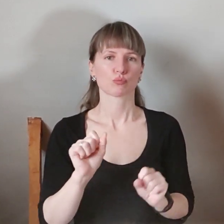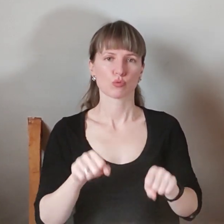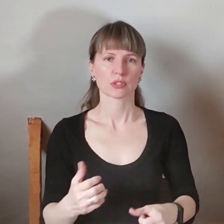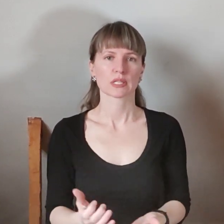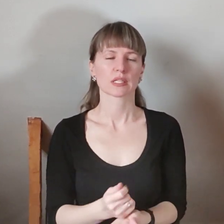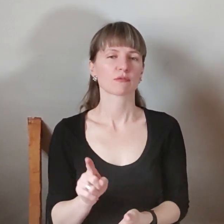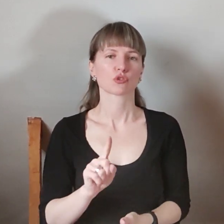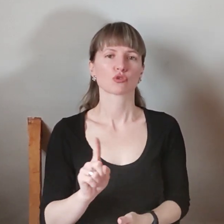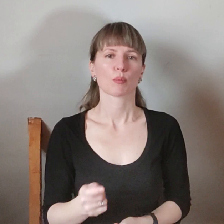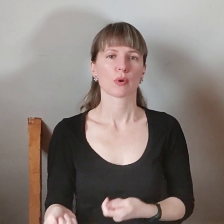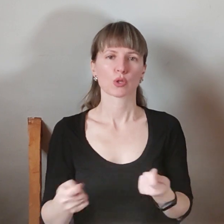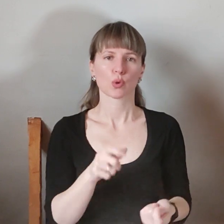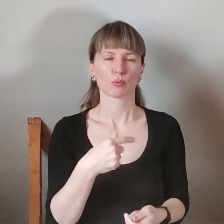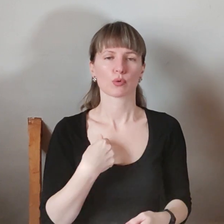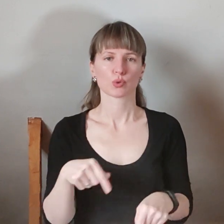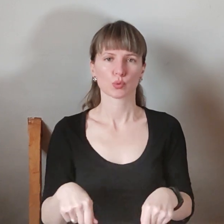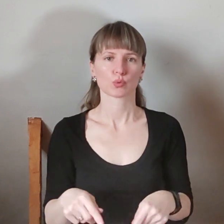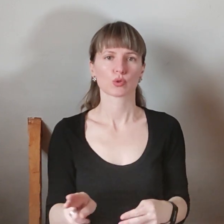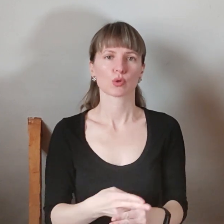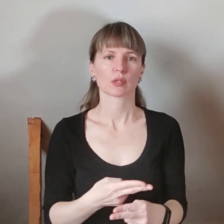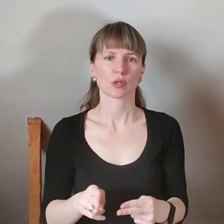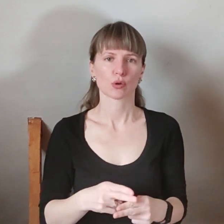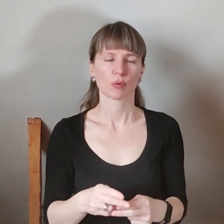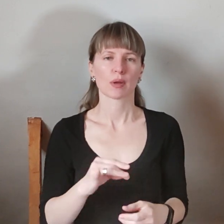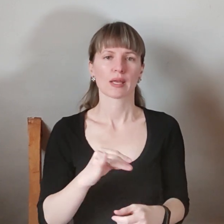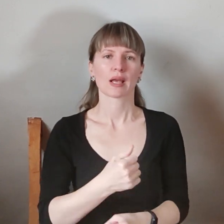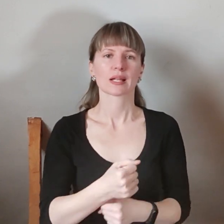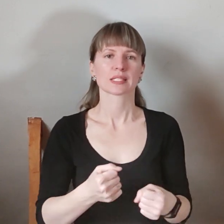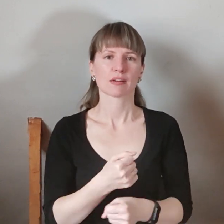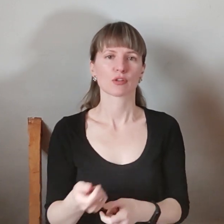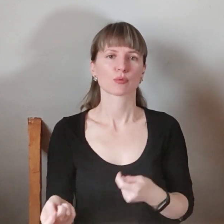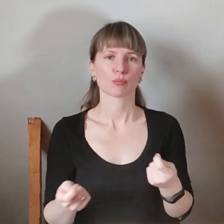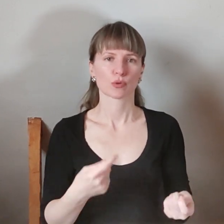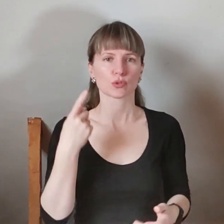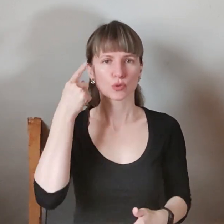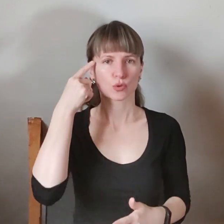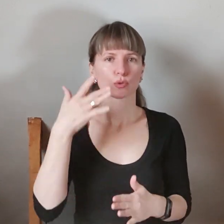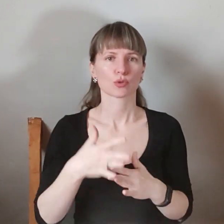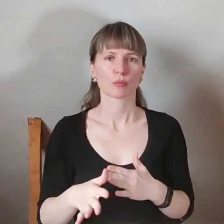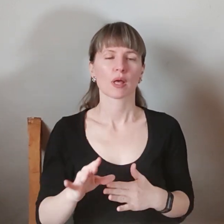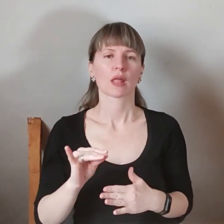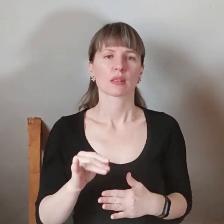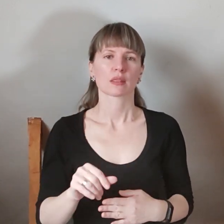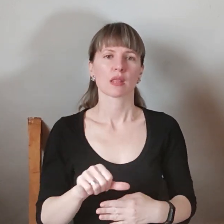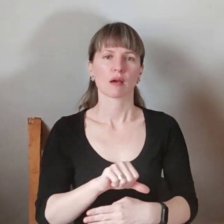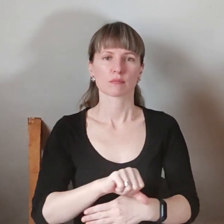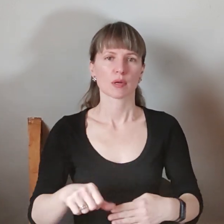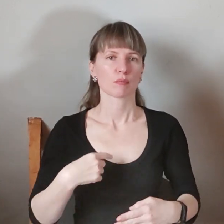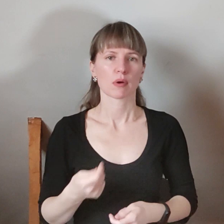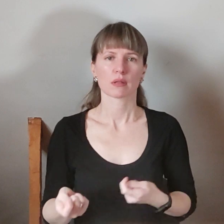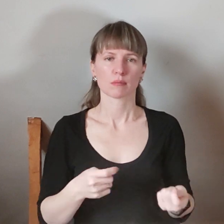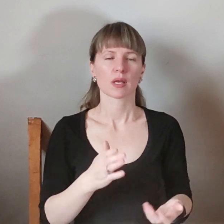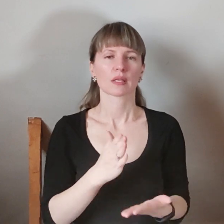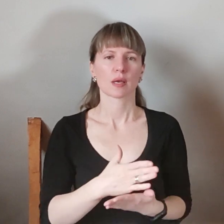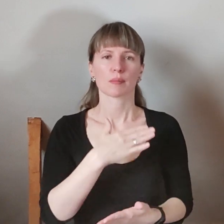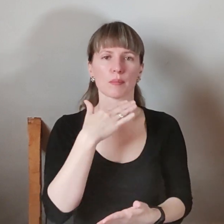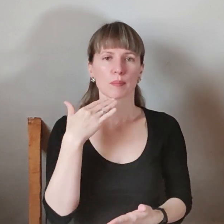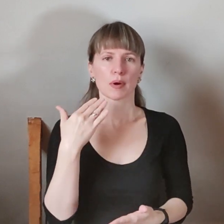все, що про це люди, ми тут сертируємо на рік консервацію. Зрозуміло, на передовому ми не відправляємо, але є дуже багато нуждевних,